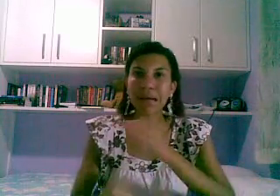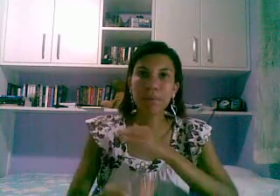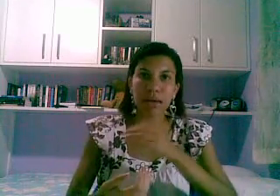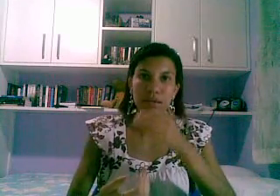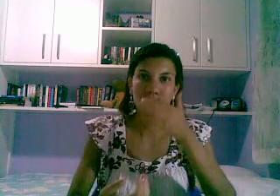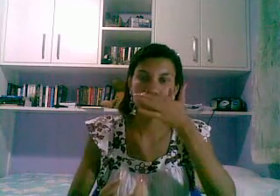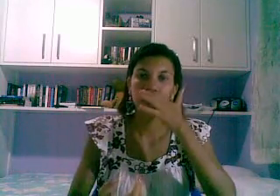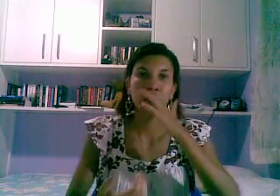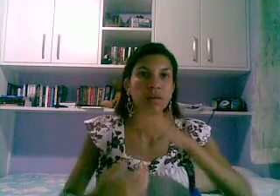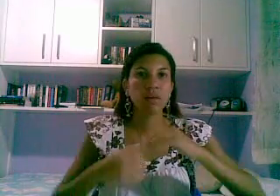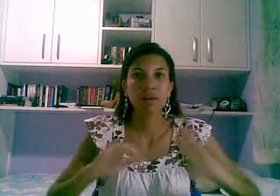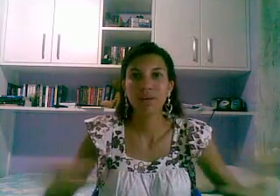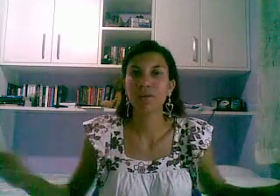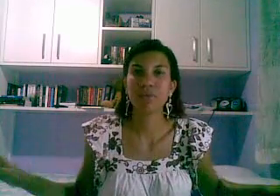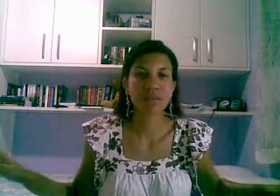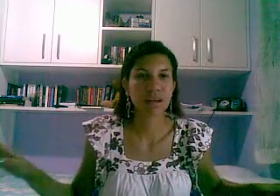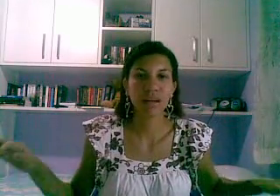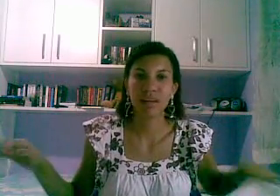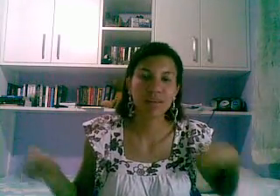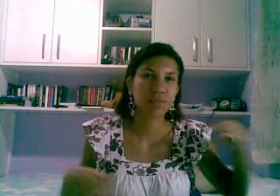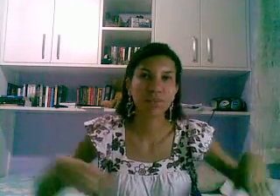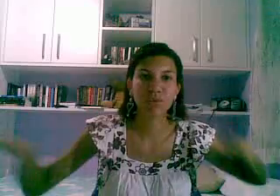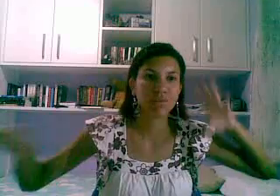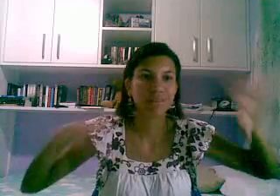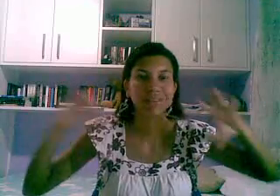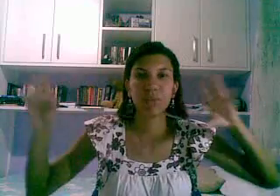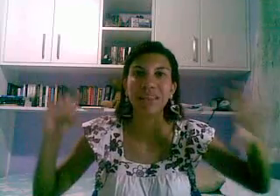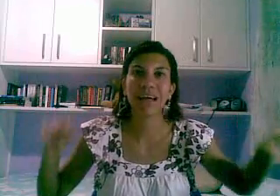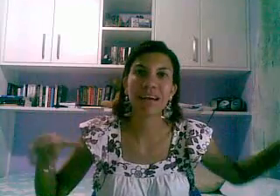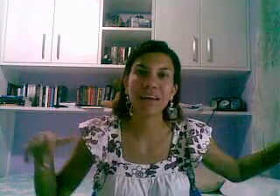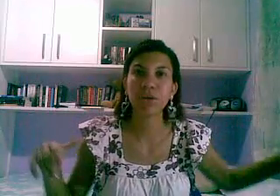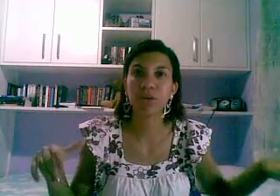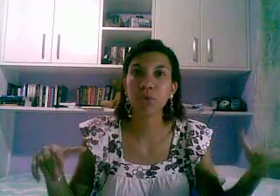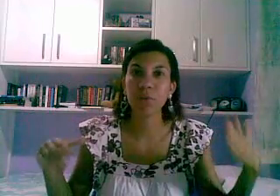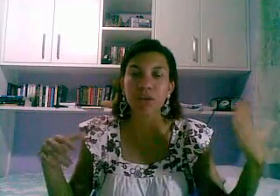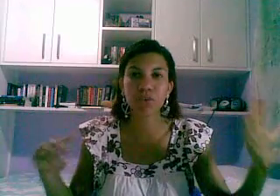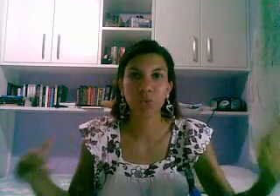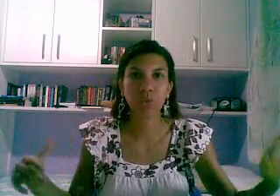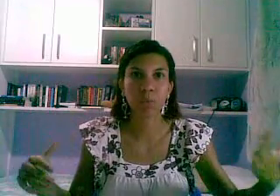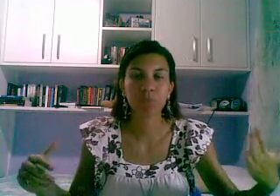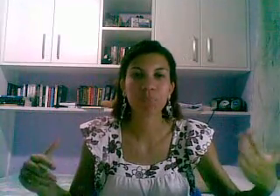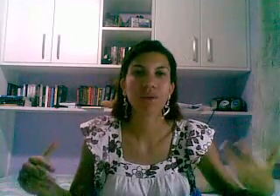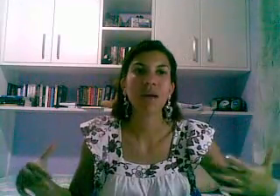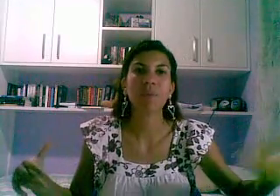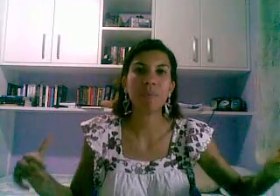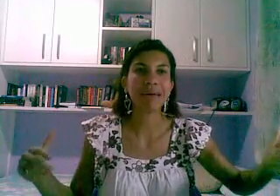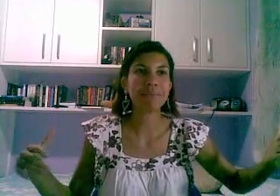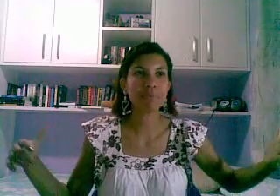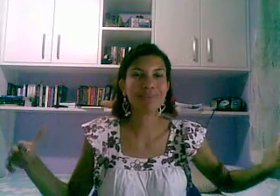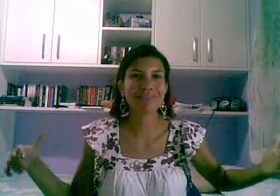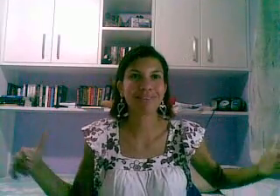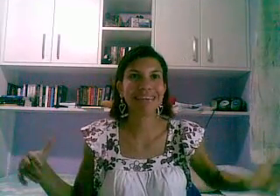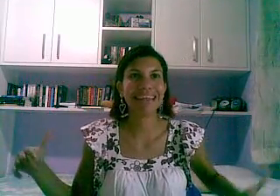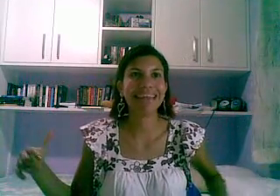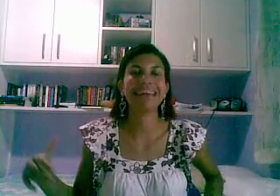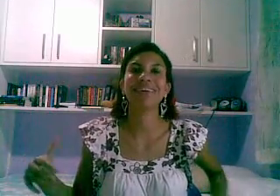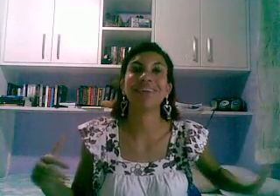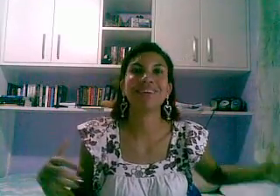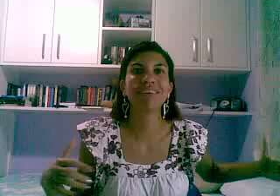mandar brasa e começar aí o seu twitter aí durante o mês todo é uma mega promoção hein galera ó,